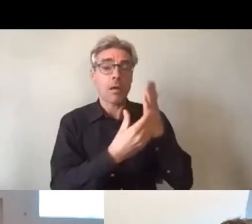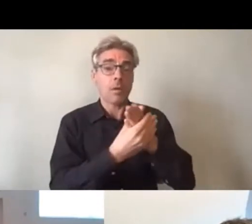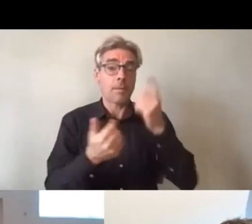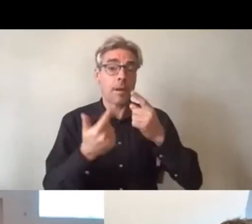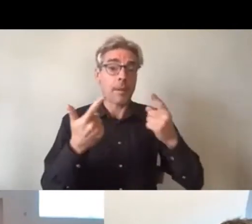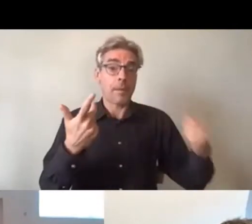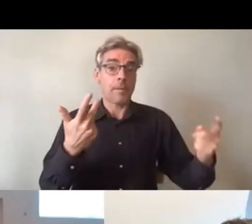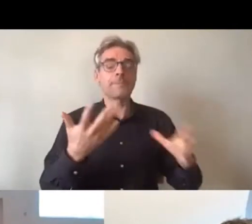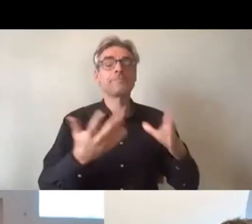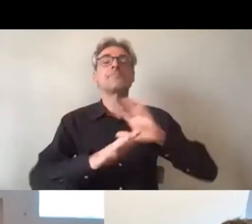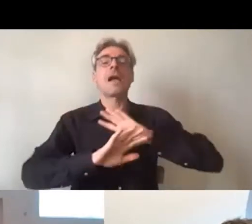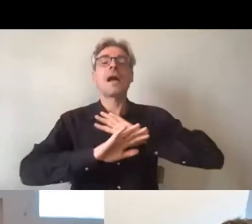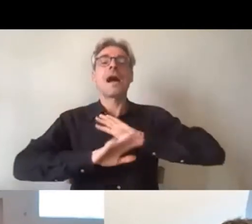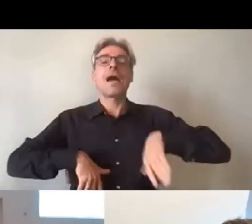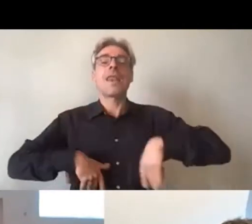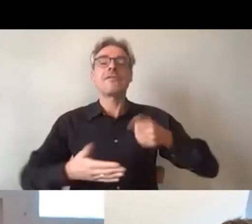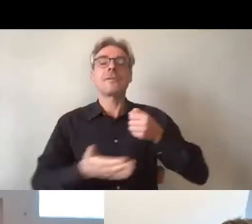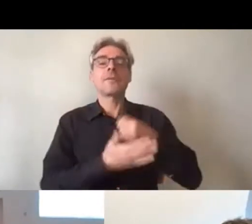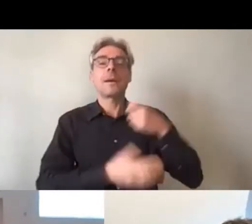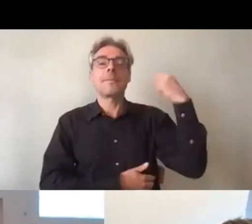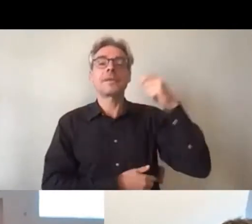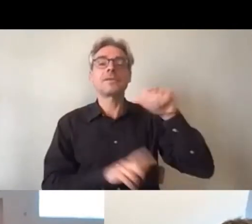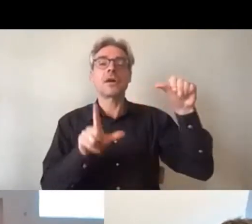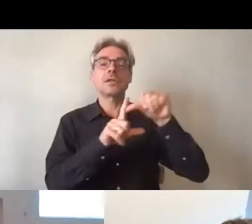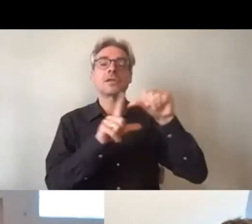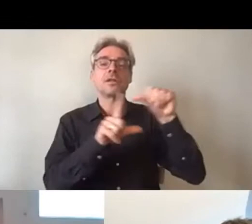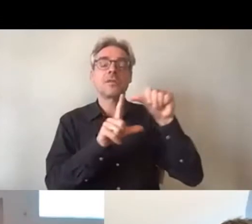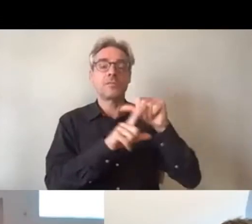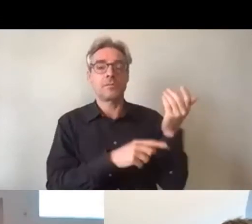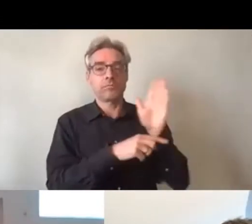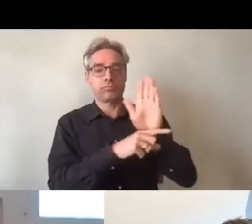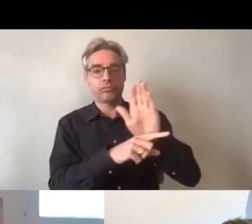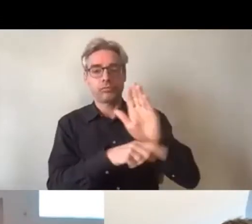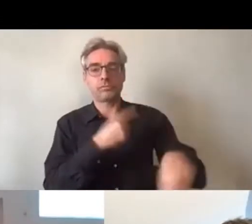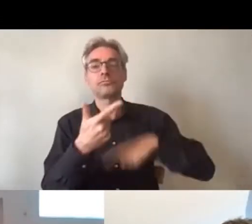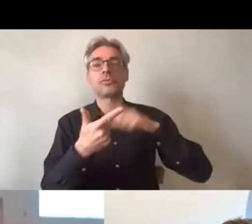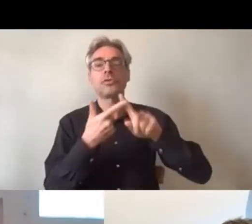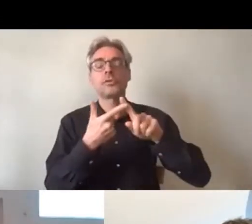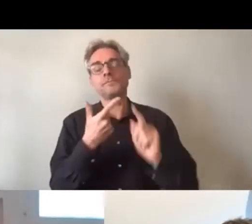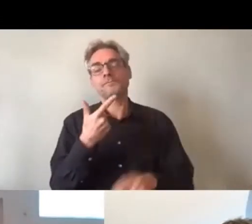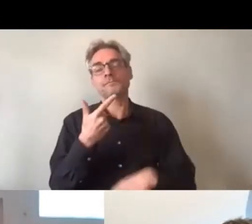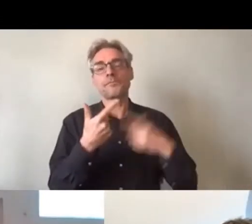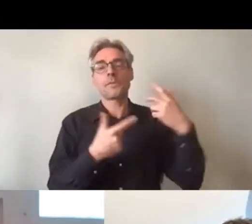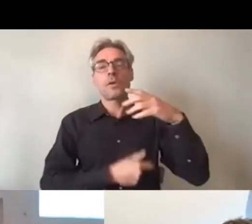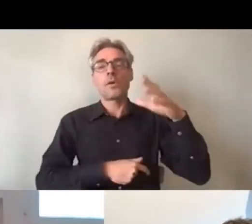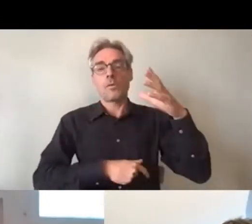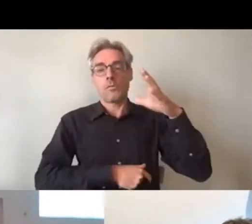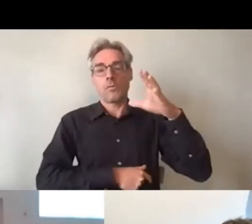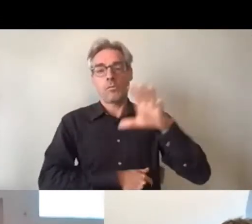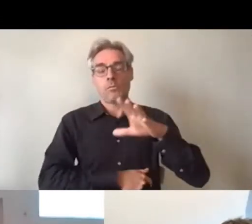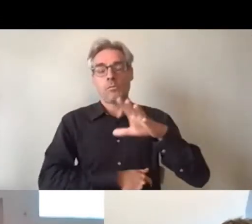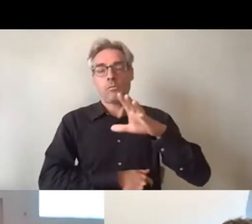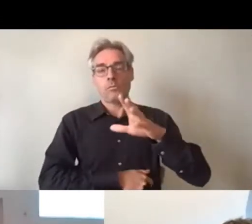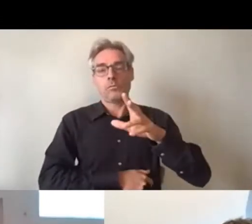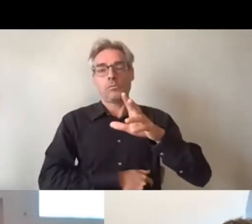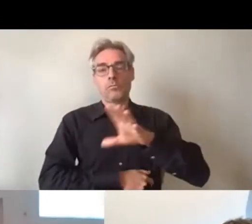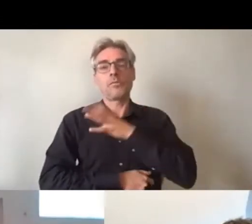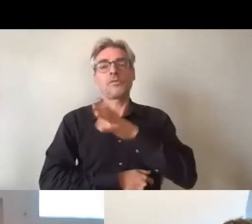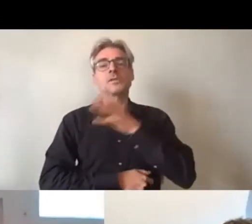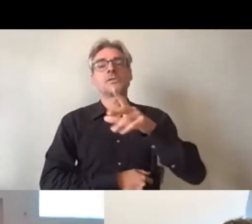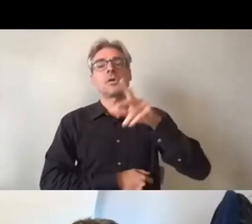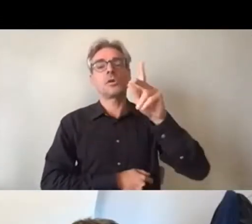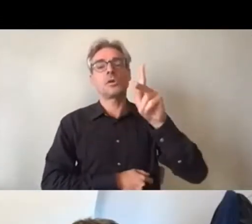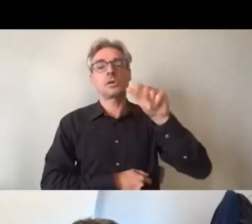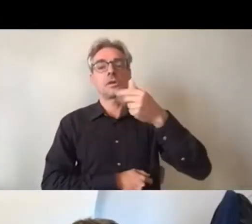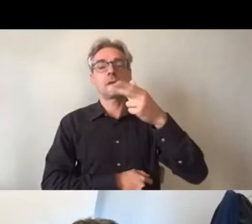aurons le plaisir en fin de matinée d'accueillir la présidente de l'Agefit, Malika Bouchioua, également le professeur Axel Kahn, qui est le président d'honneur de la FIRA